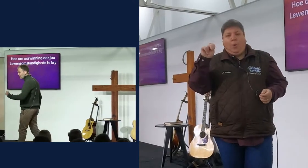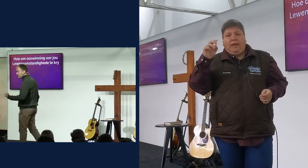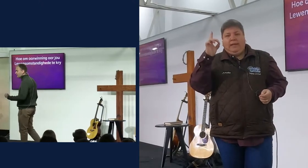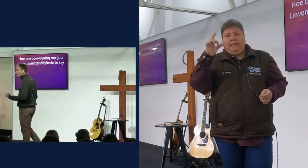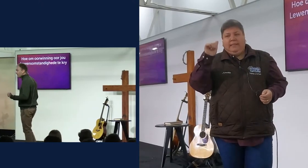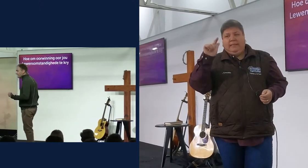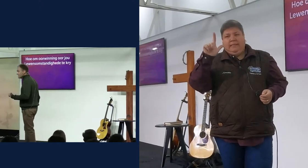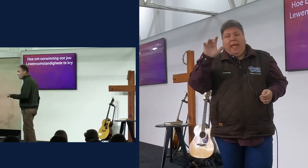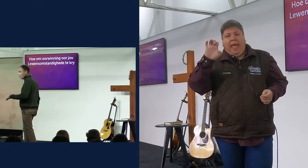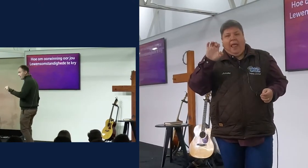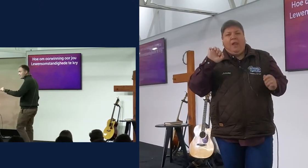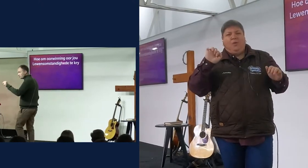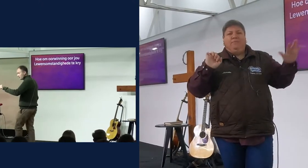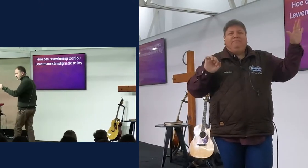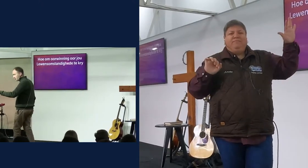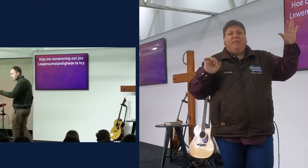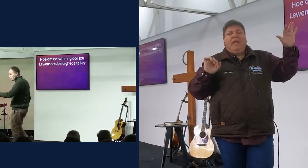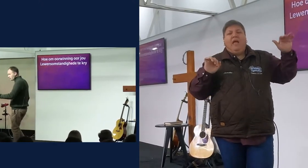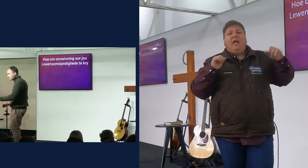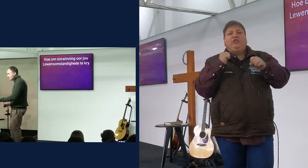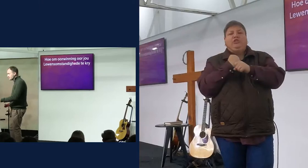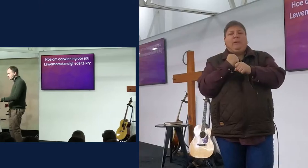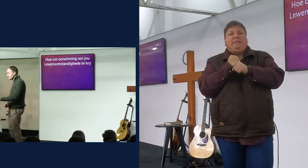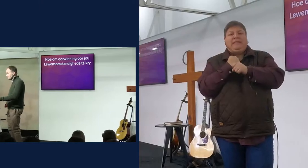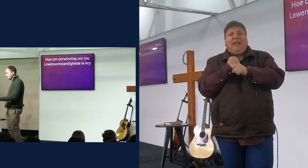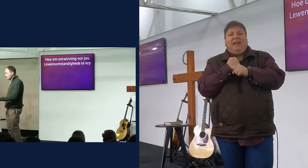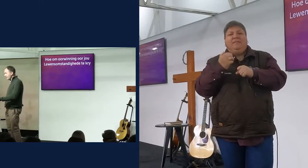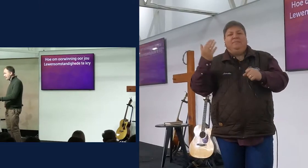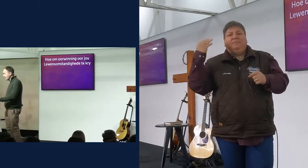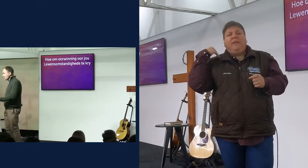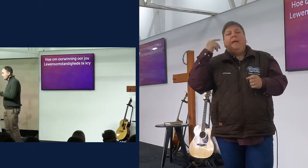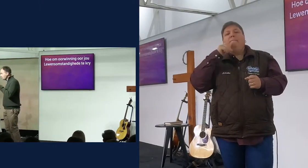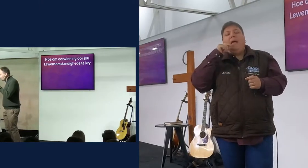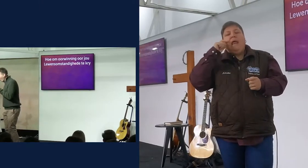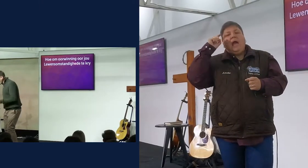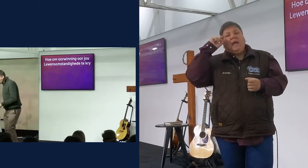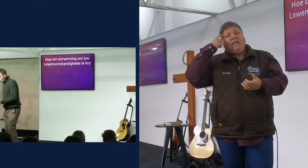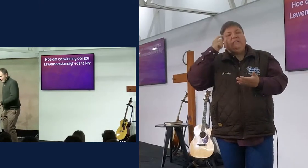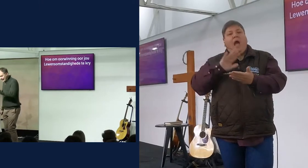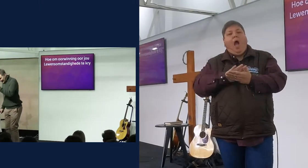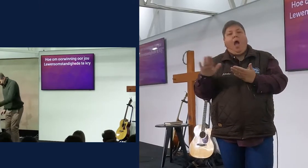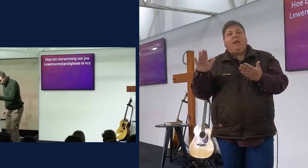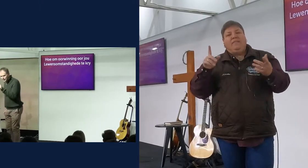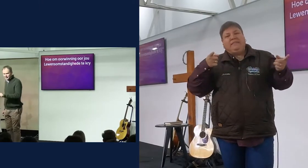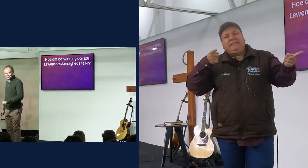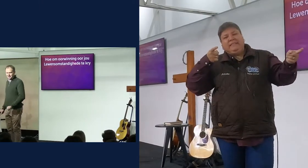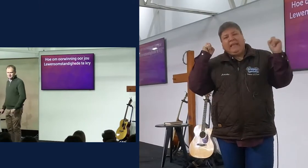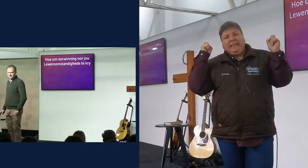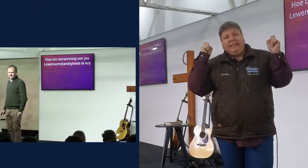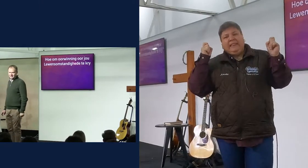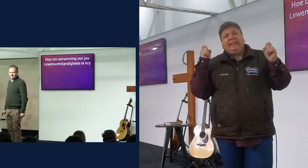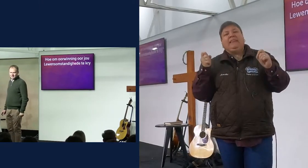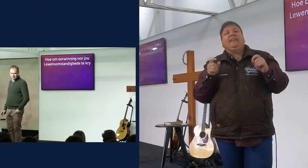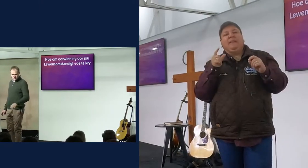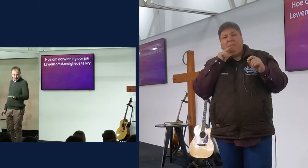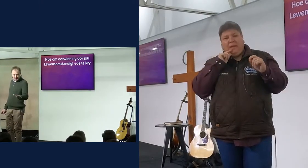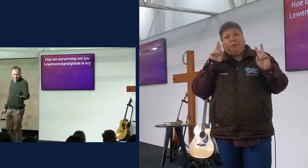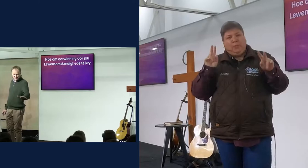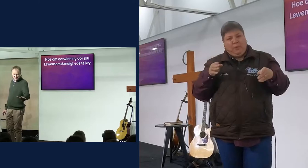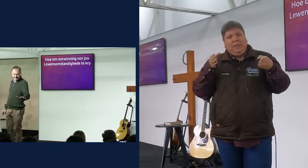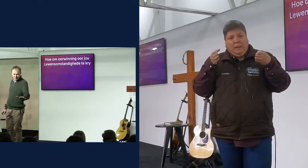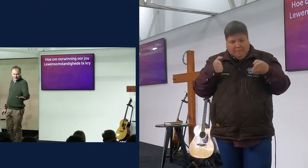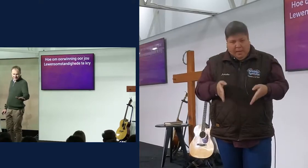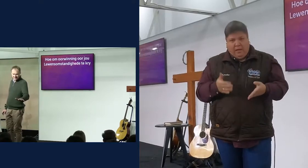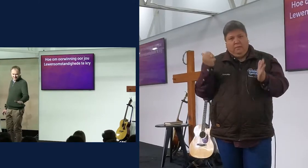wat jy wel weet van Leondel is, omdat jy to Chris Haan nie begrawe is, nie, toe die optocht, recht voor Leondel begin, so ons is